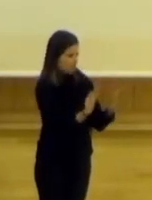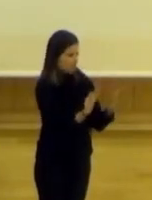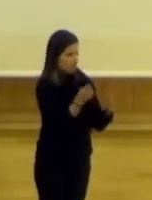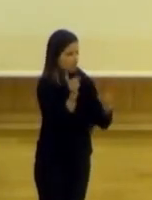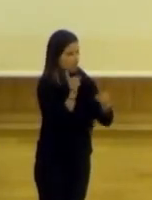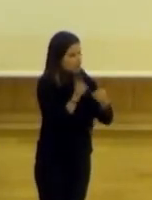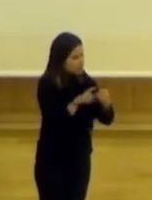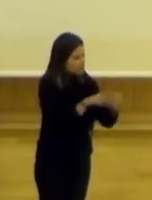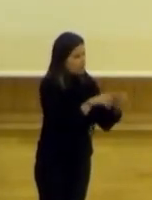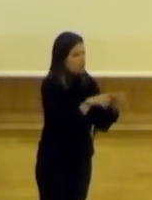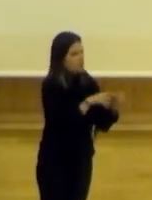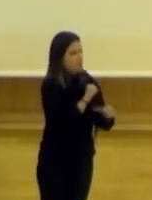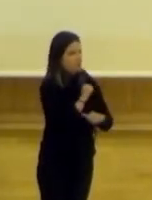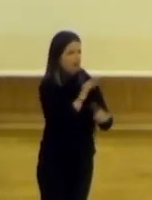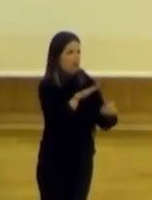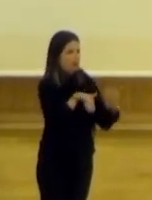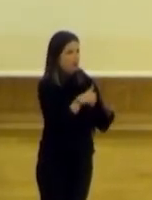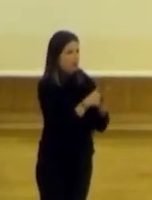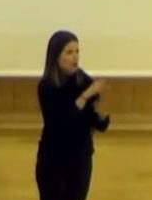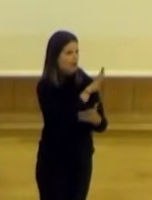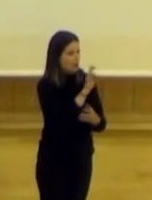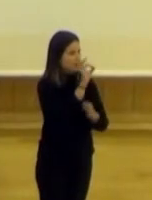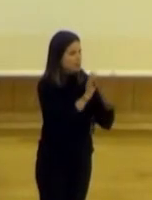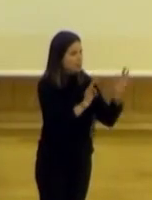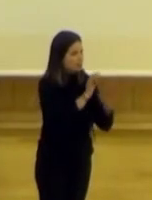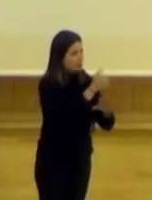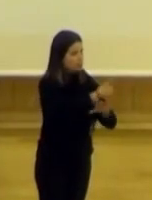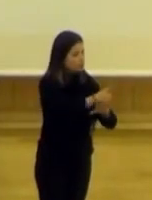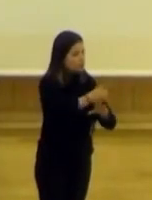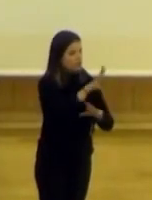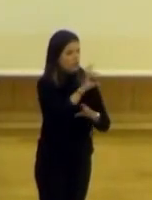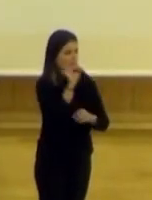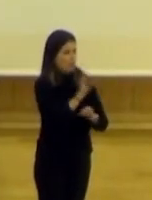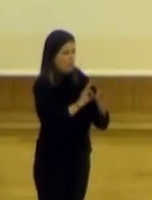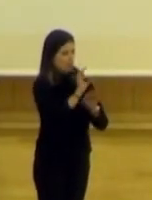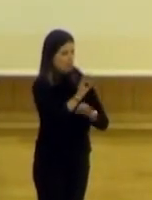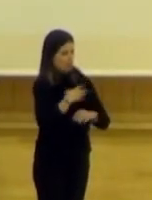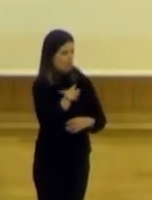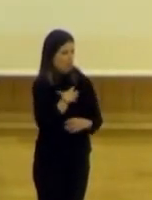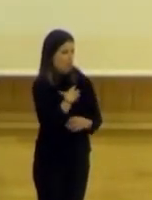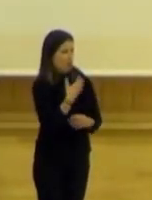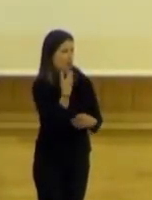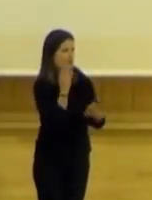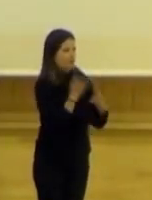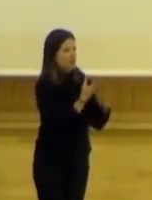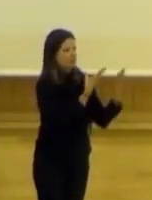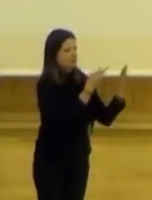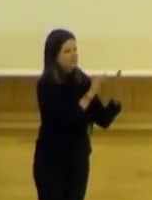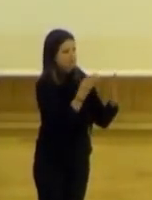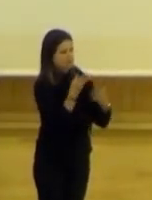La participación, se esperaba que fueran 50% de ciudadanos y 50% de funcionarios. Lamentablemente no funcionó así, fueron 70-30.